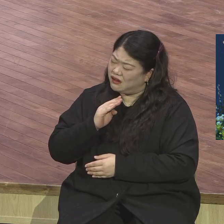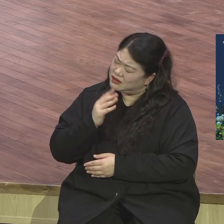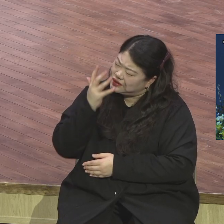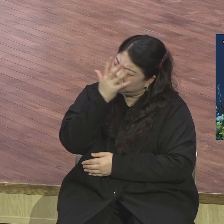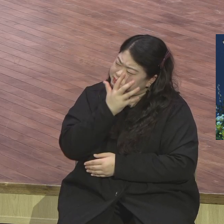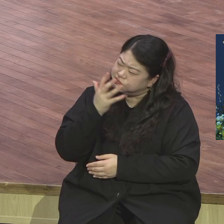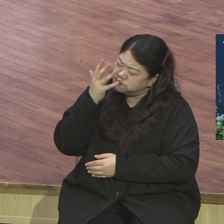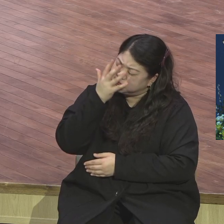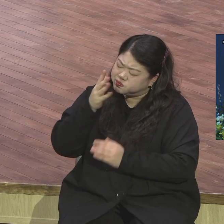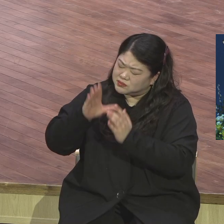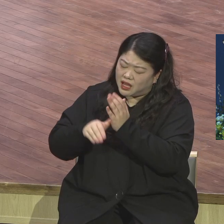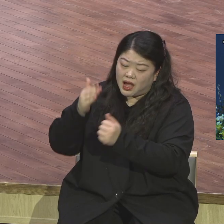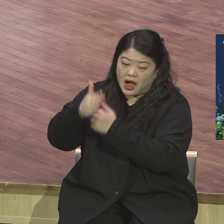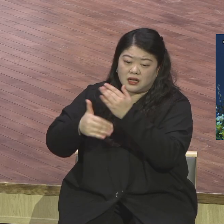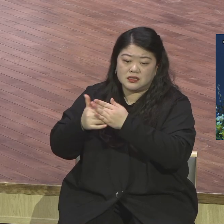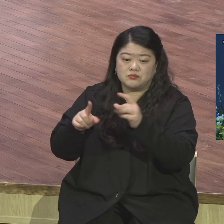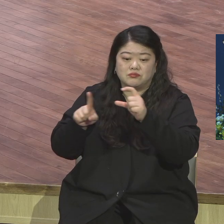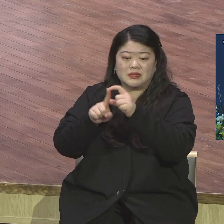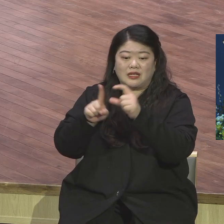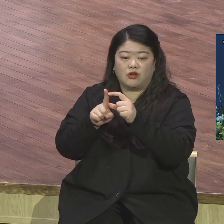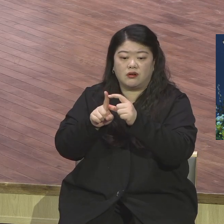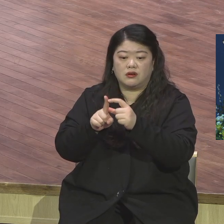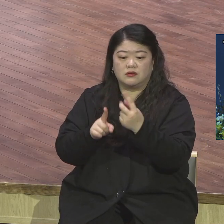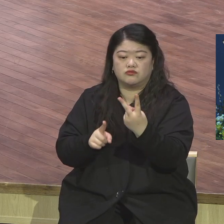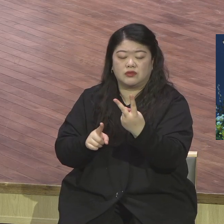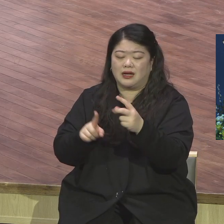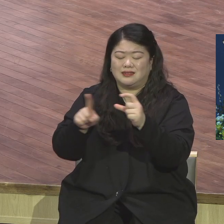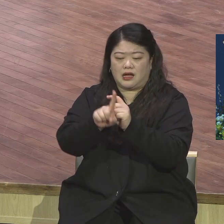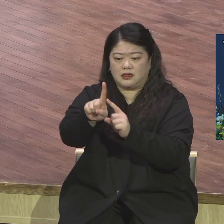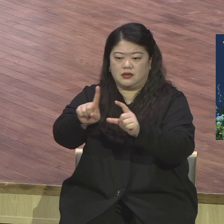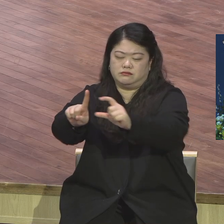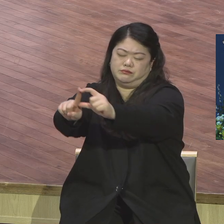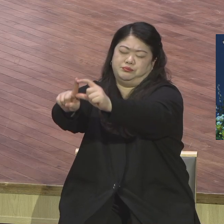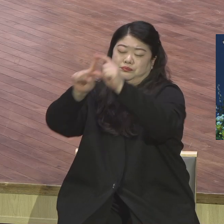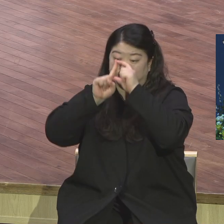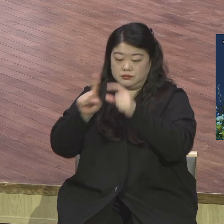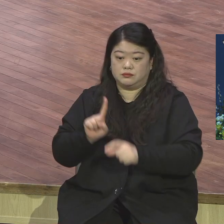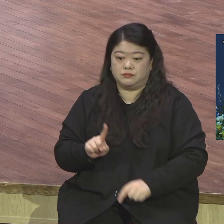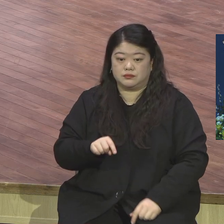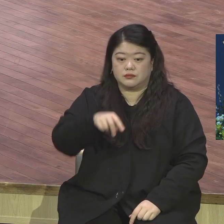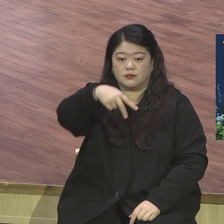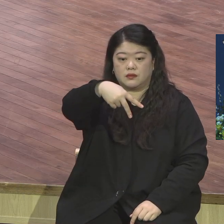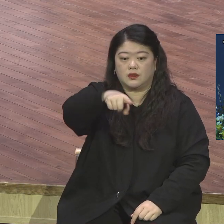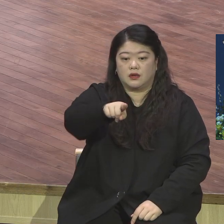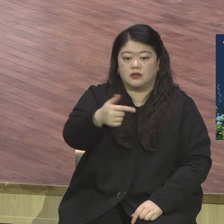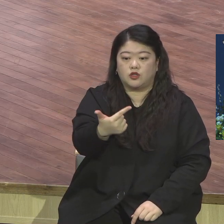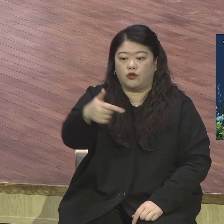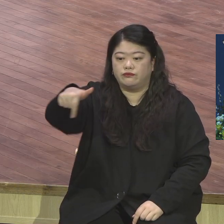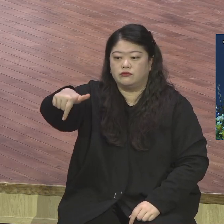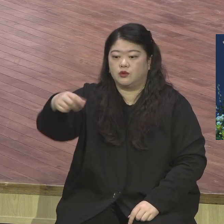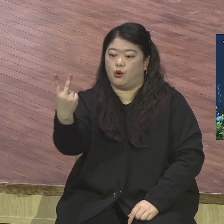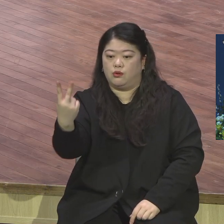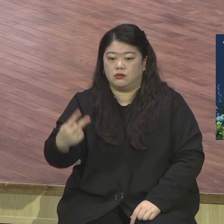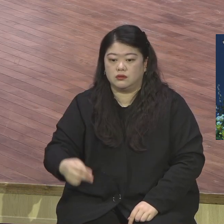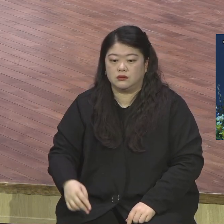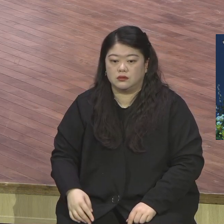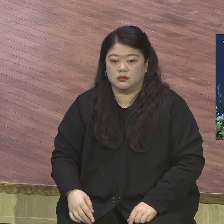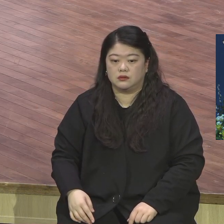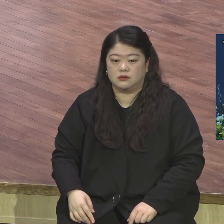선교 그래서 이거 선교를 어떻게 해야 되는지를 선교를 모르니까 막 뒤집어서 뒤주니까 걸어서